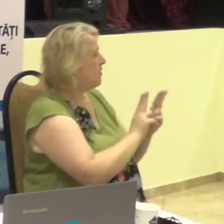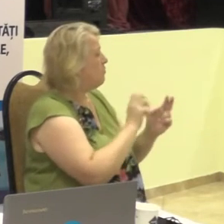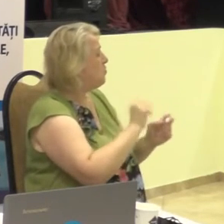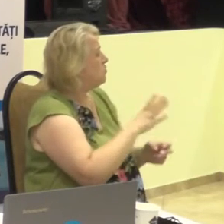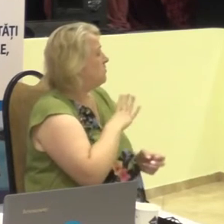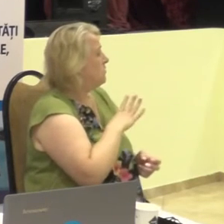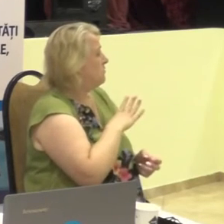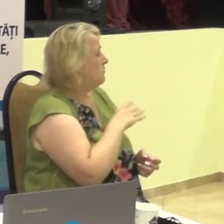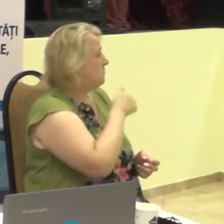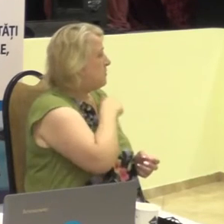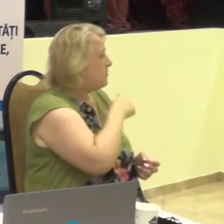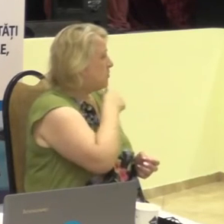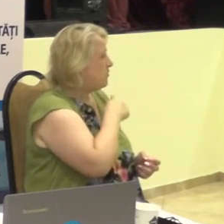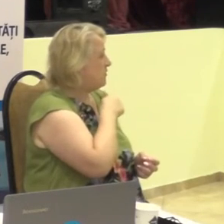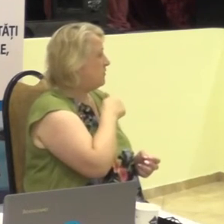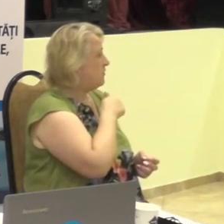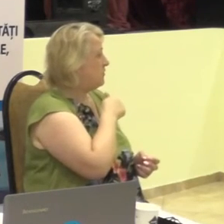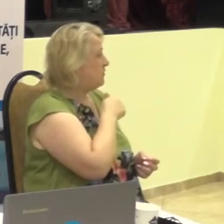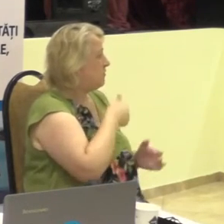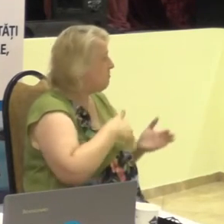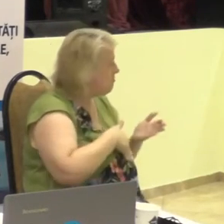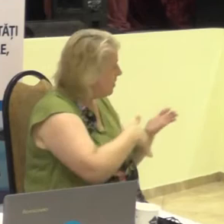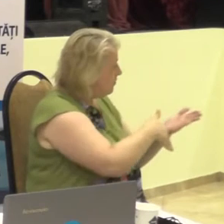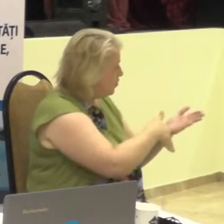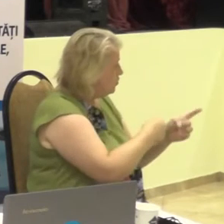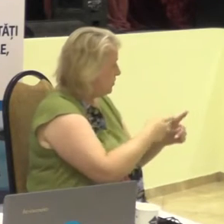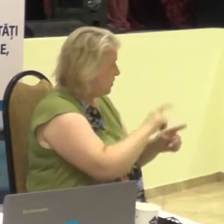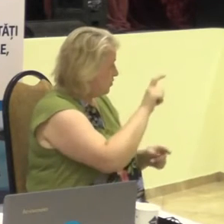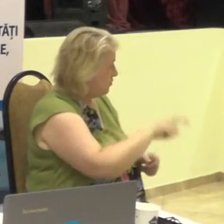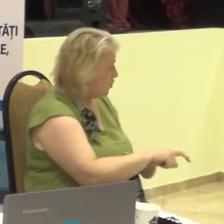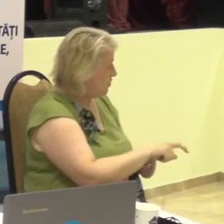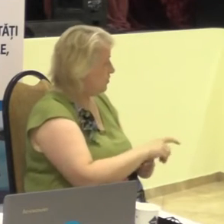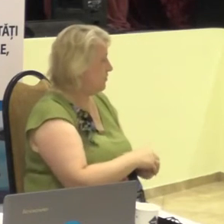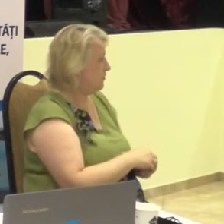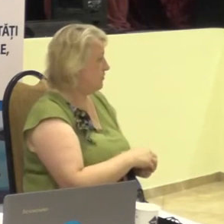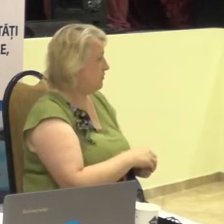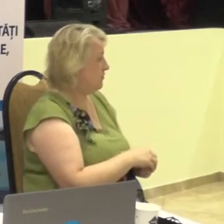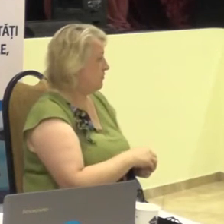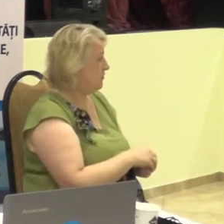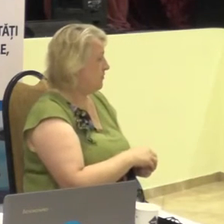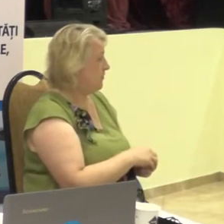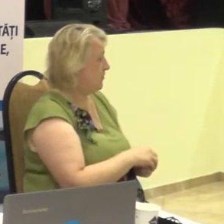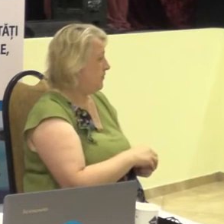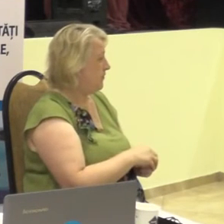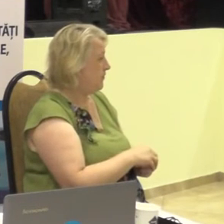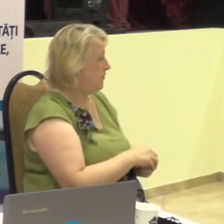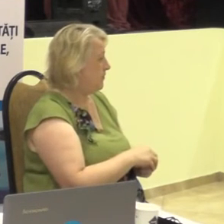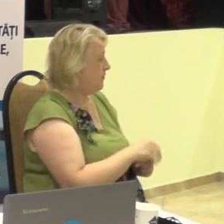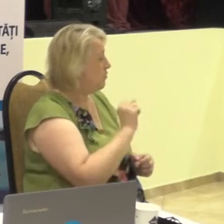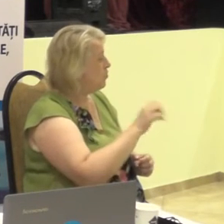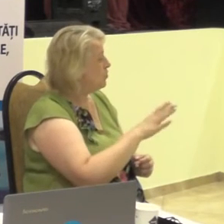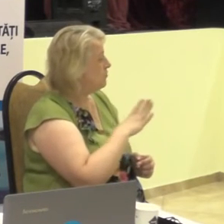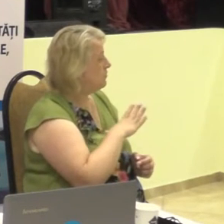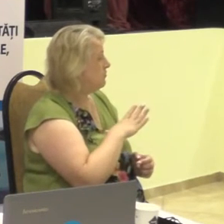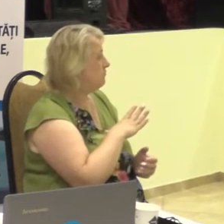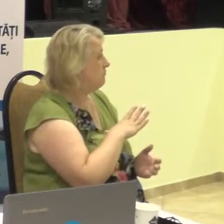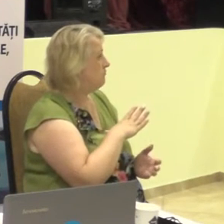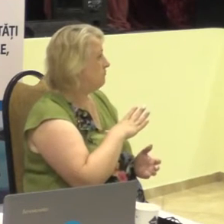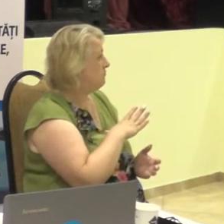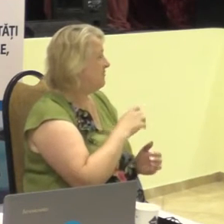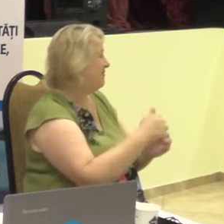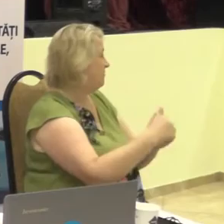încercați să-l ajutați pe ce spun? Ori poate l-ați